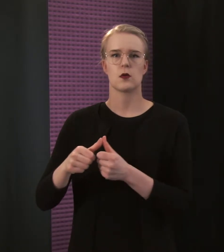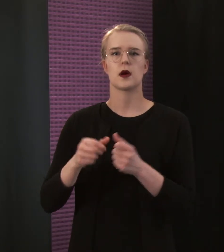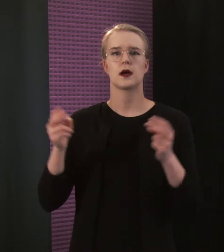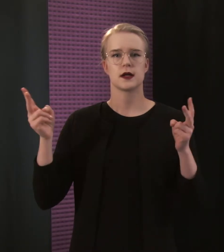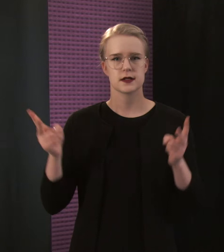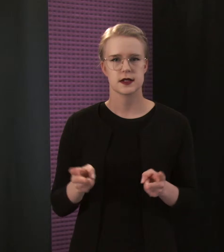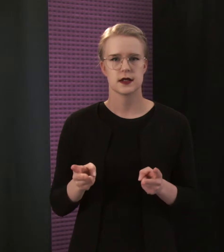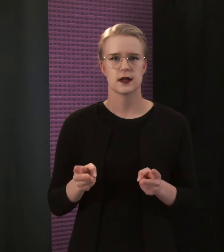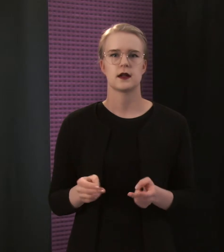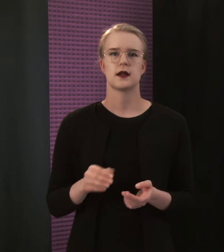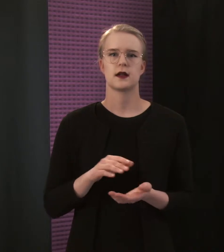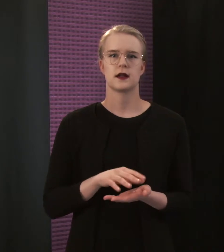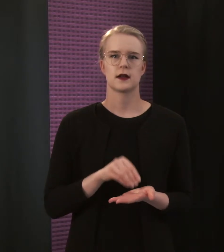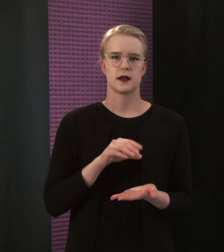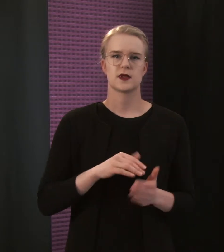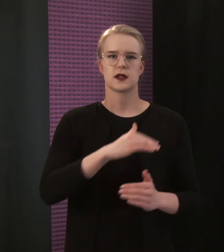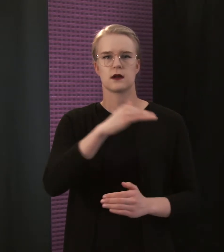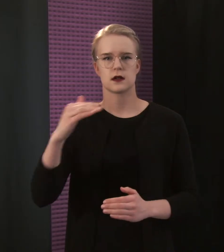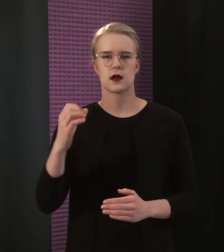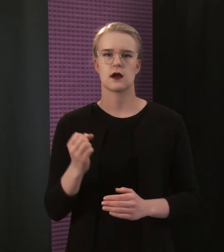kipsikasaa voidaan korottaa ja laajentaa.